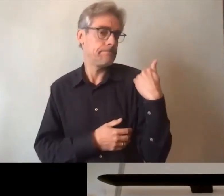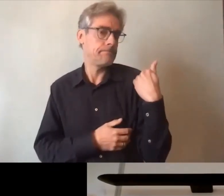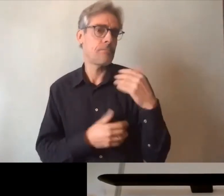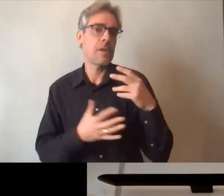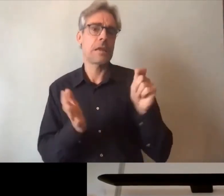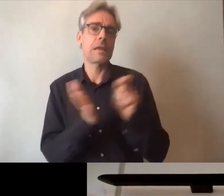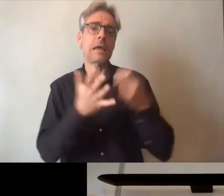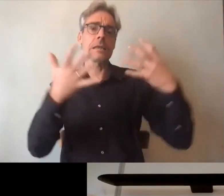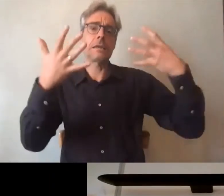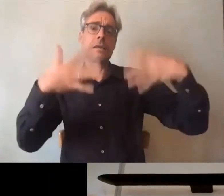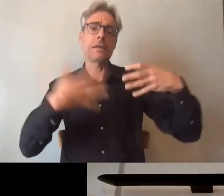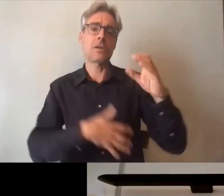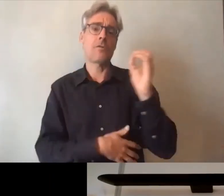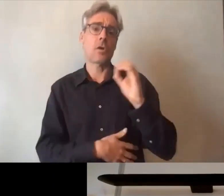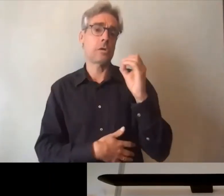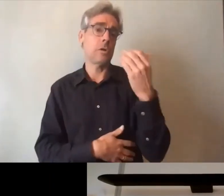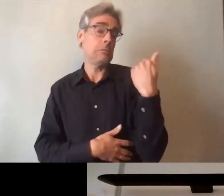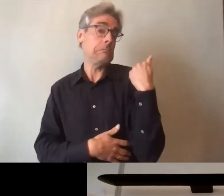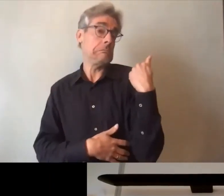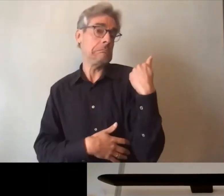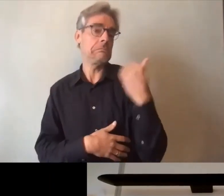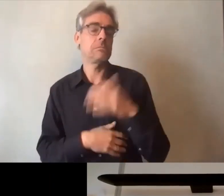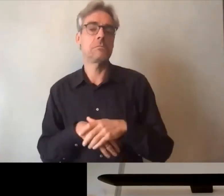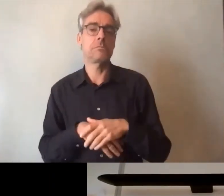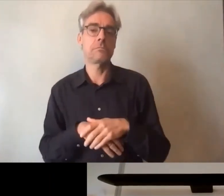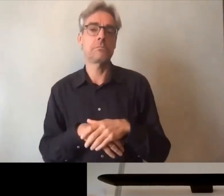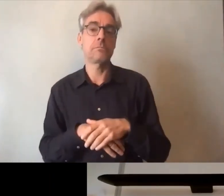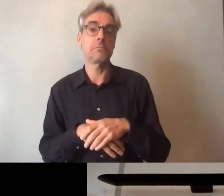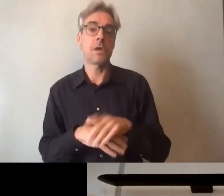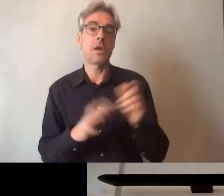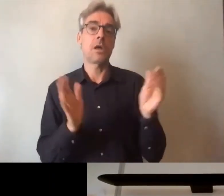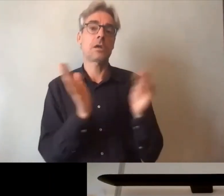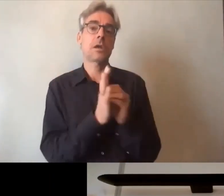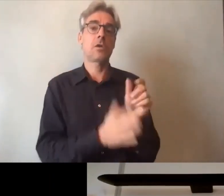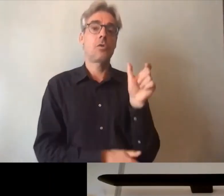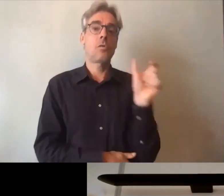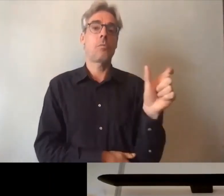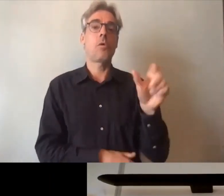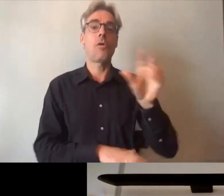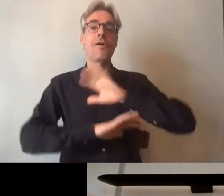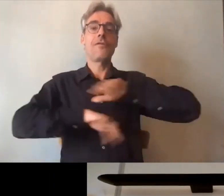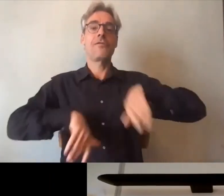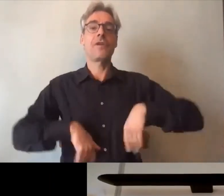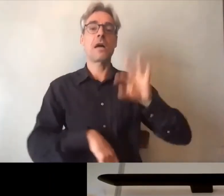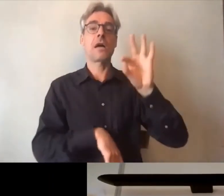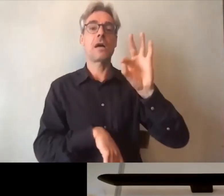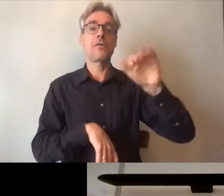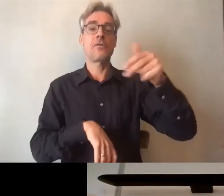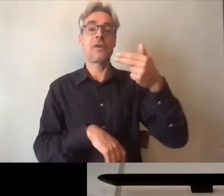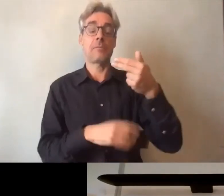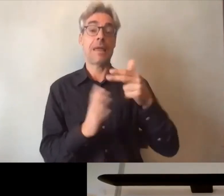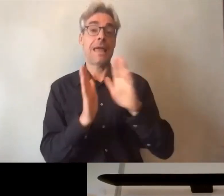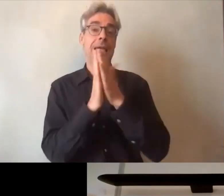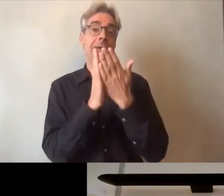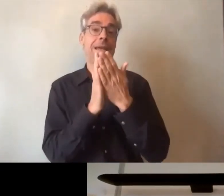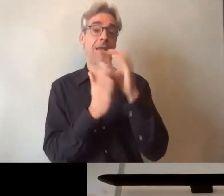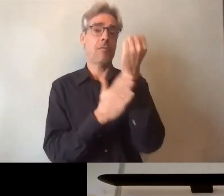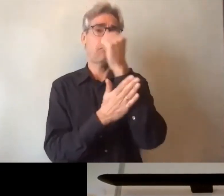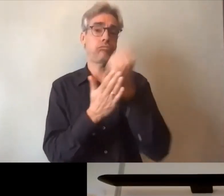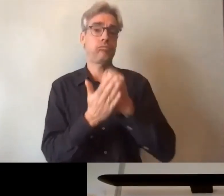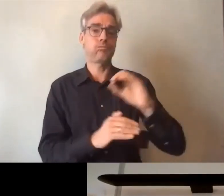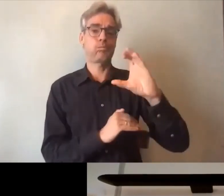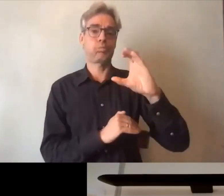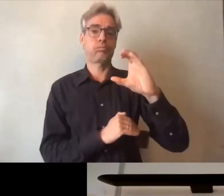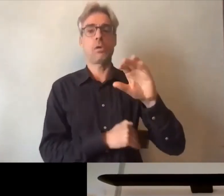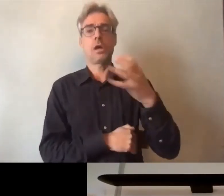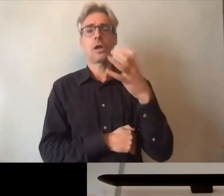octobre il y a très peu de jours j'ai mis le mot fin en quelque sorte à l'écriture d'un livre d'un gros livre plus de